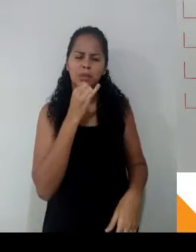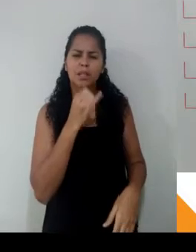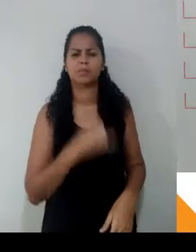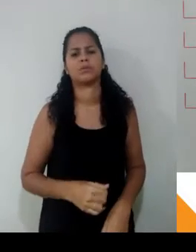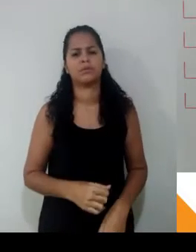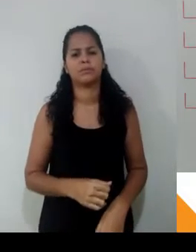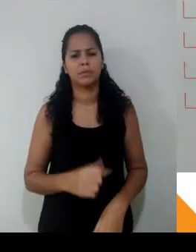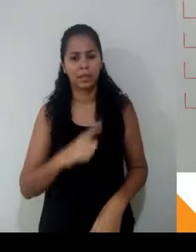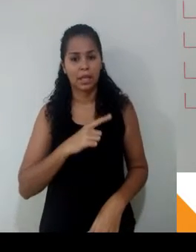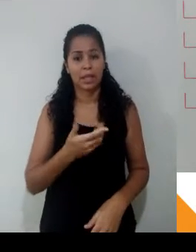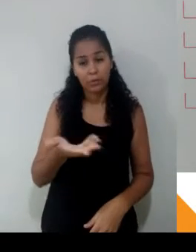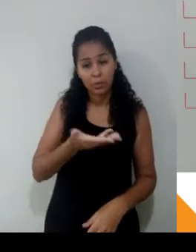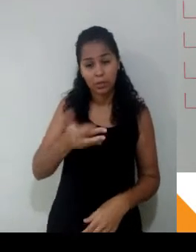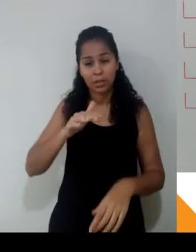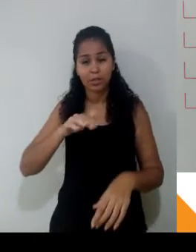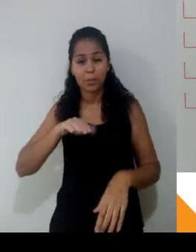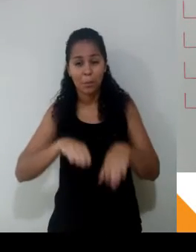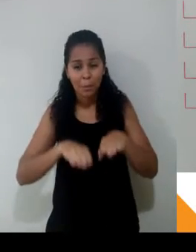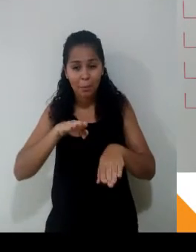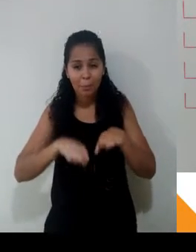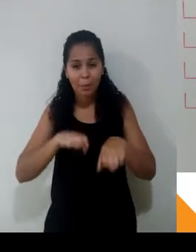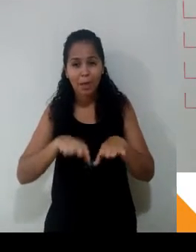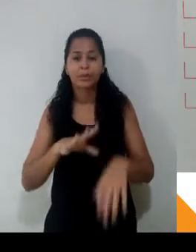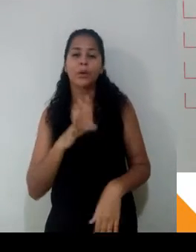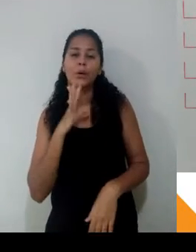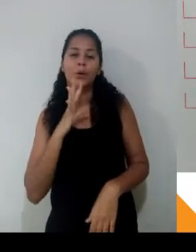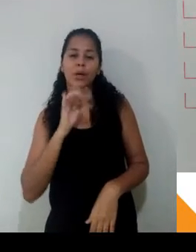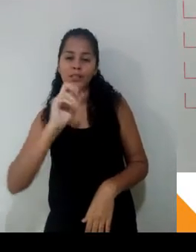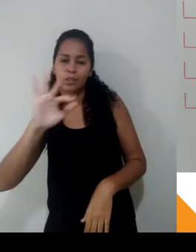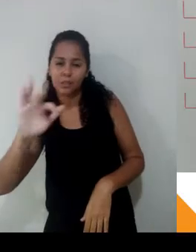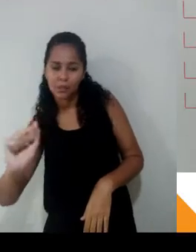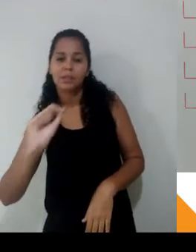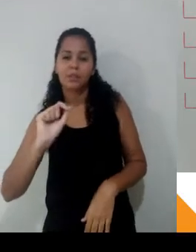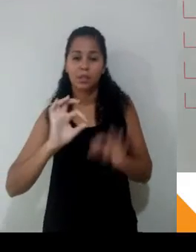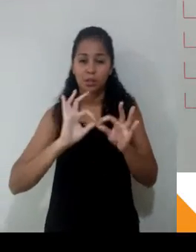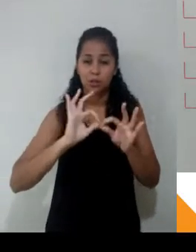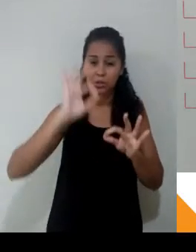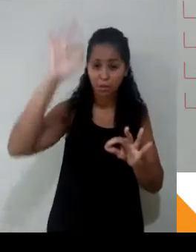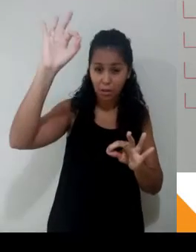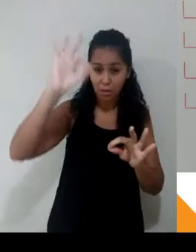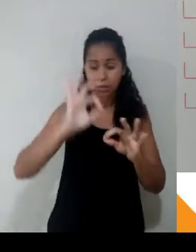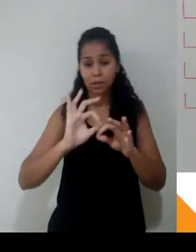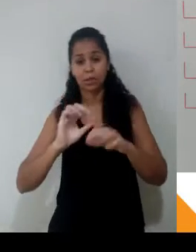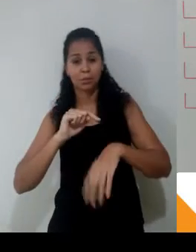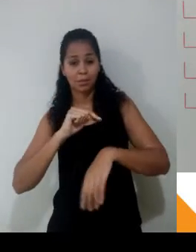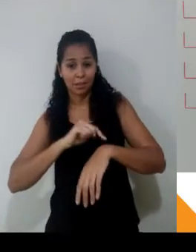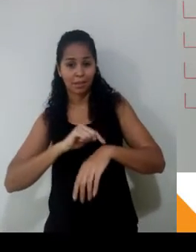Velocidade média. A gente conhece muito da física a velocidade média, né? É a distância sobre o tempo, o famoso ΔS sobre ΔT.